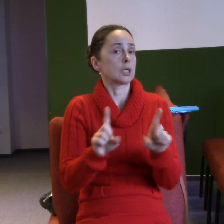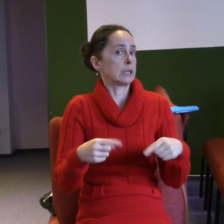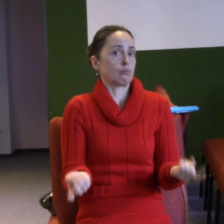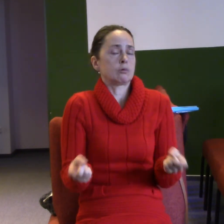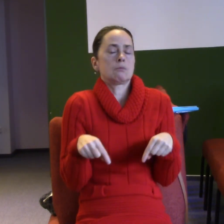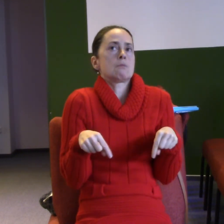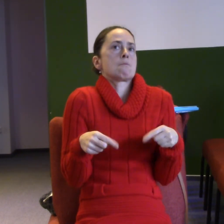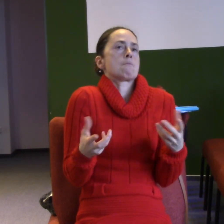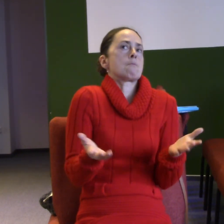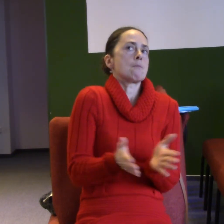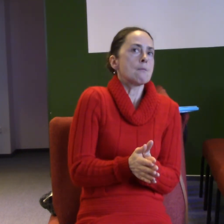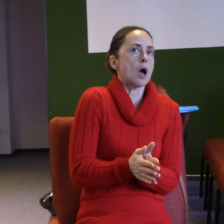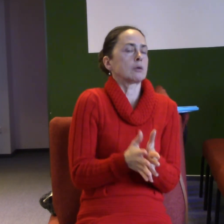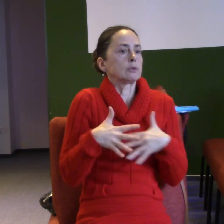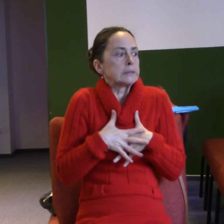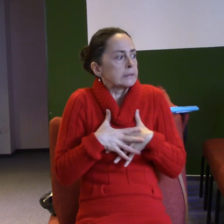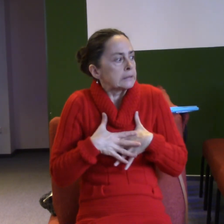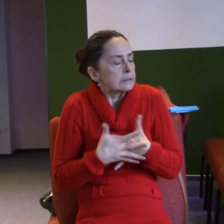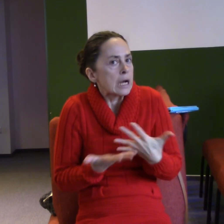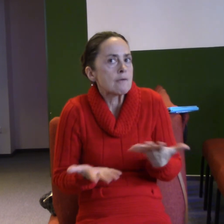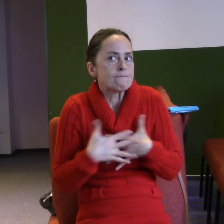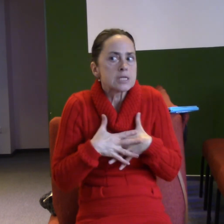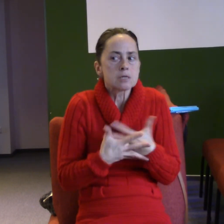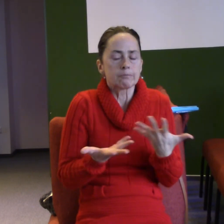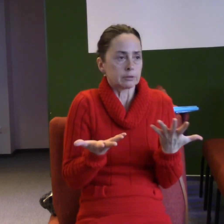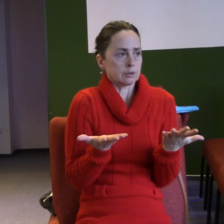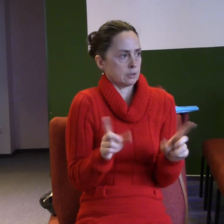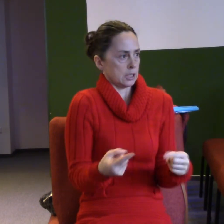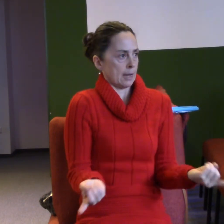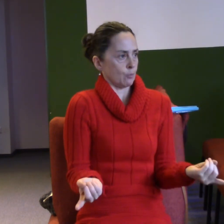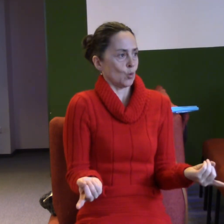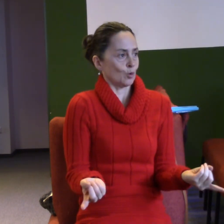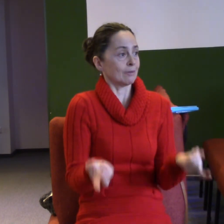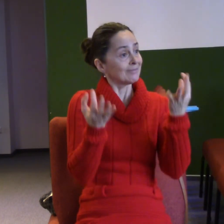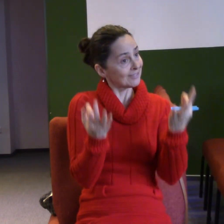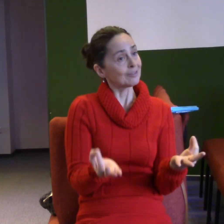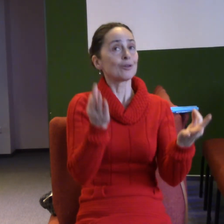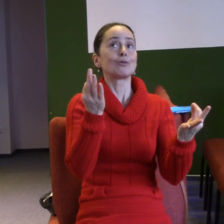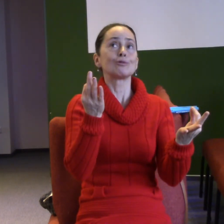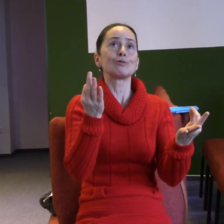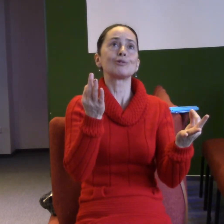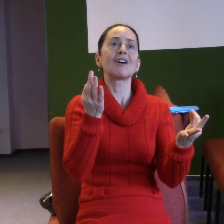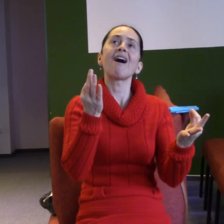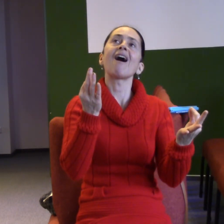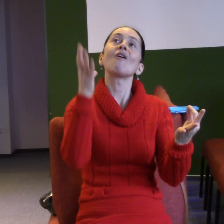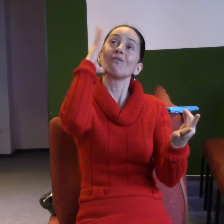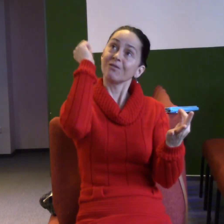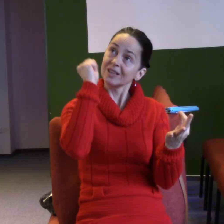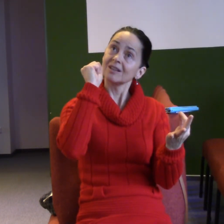Já už nemusím propadat panice. A tahle ta jednoduchá víra, té důvěry, jako kdyby dává